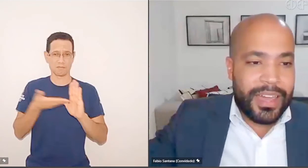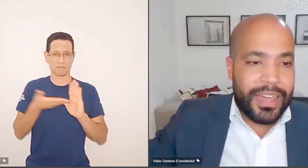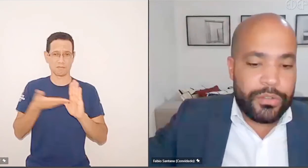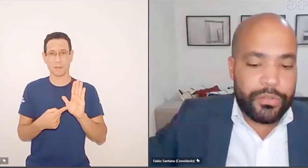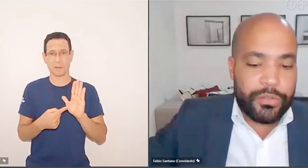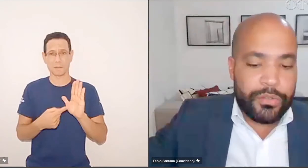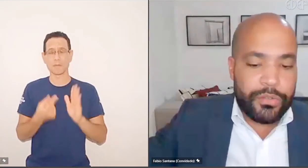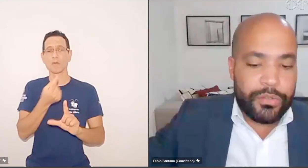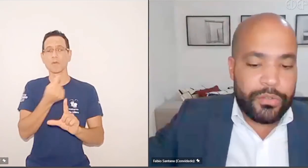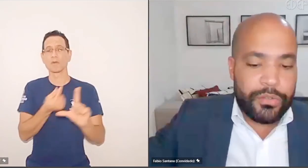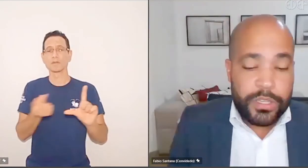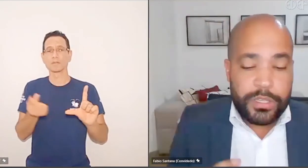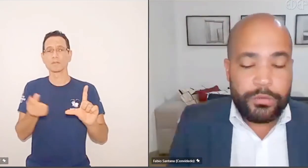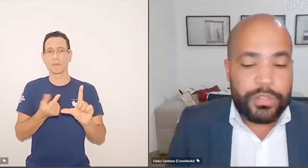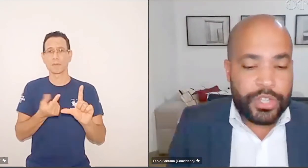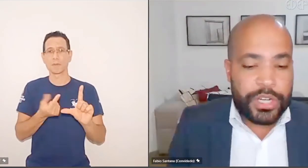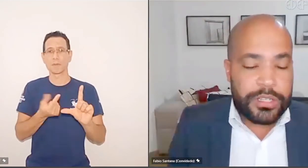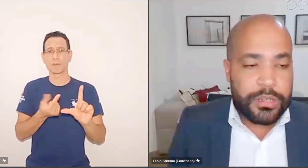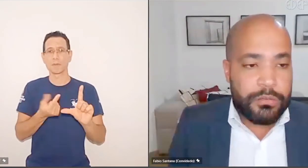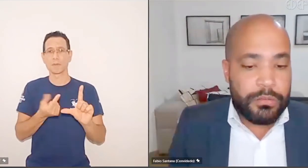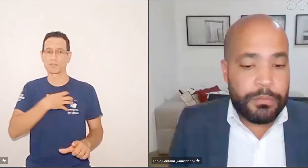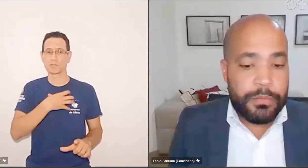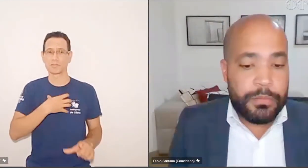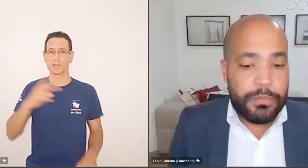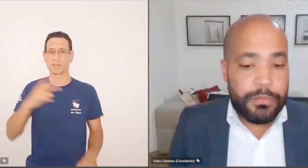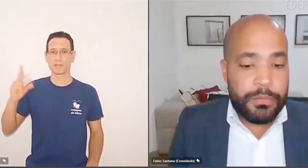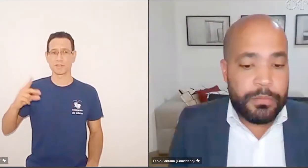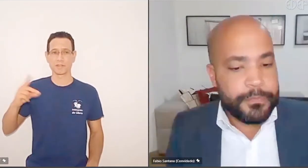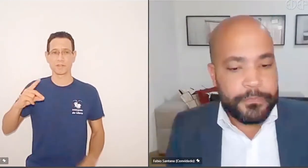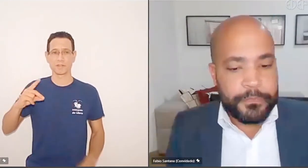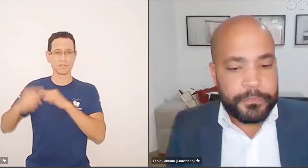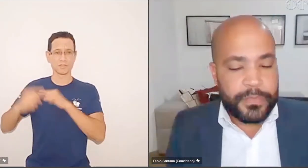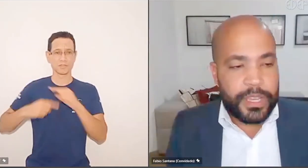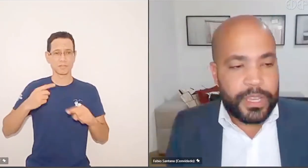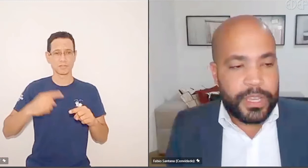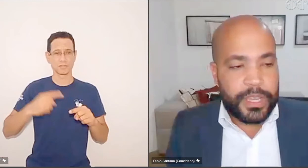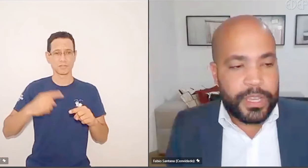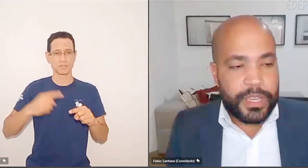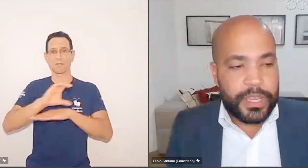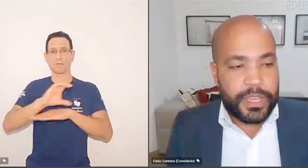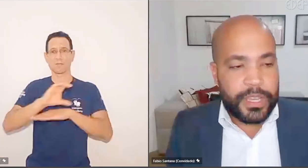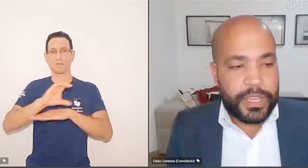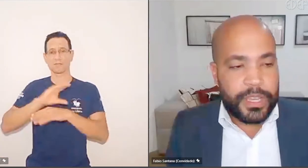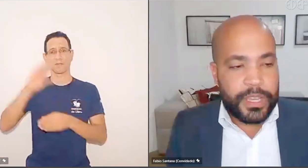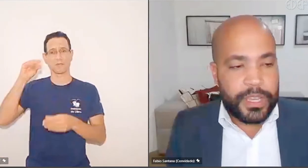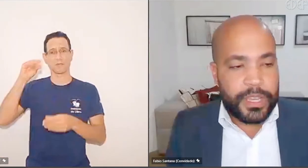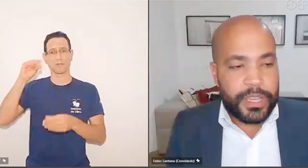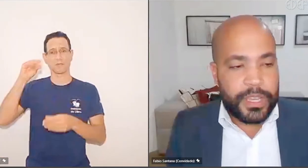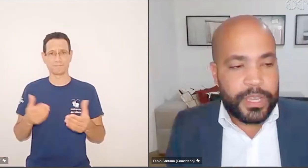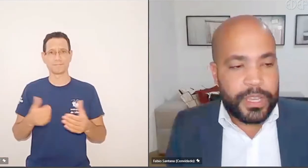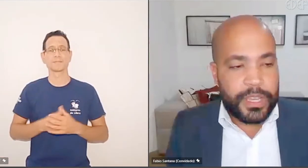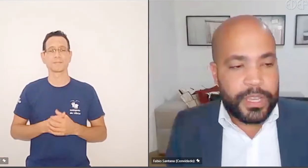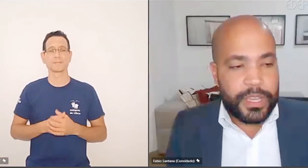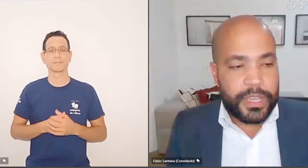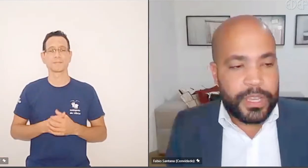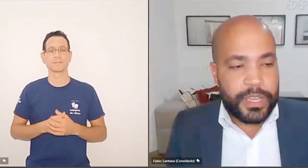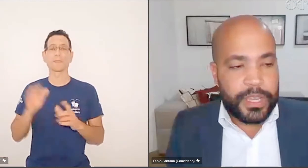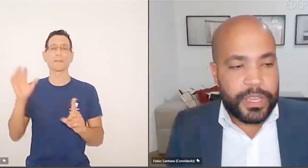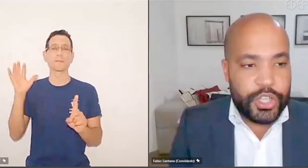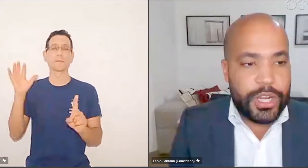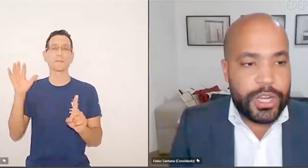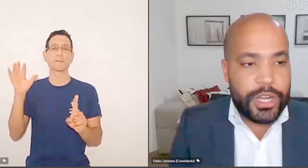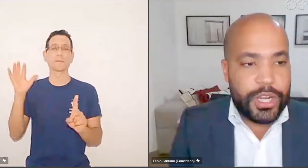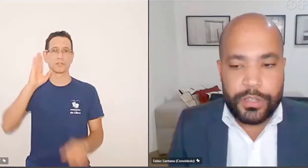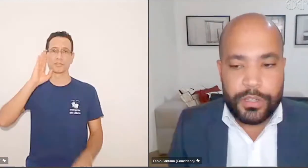público, além de ser uma característica dos direitos de segunda geração, está na Constituição, né? Então, e isso impacta